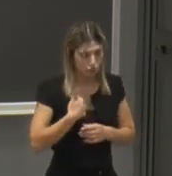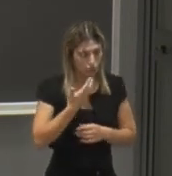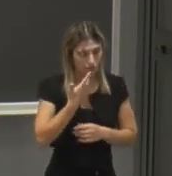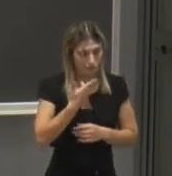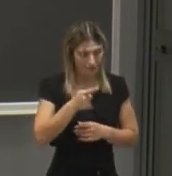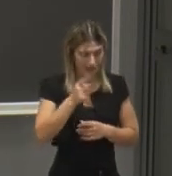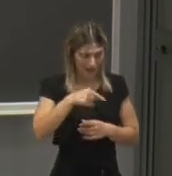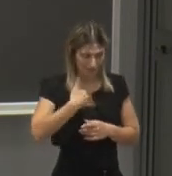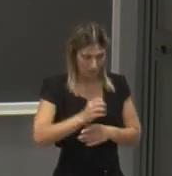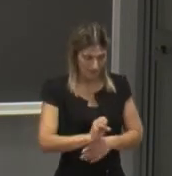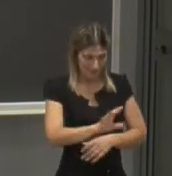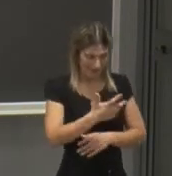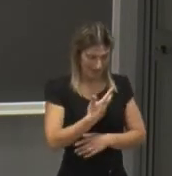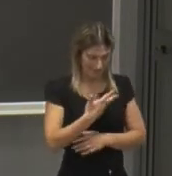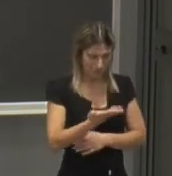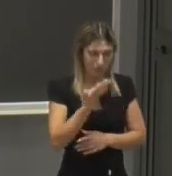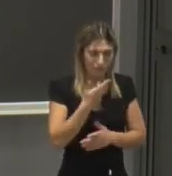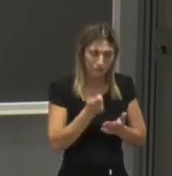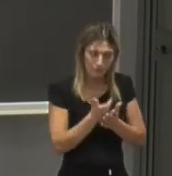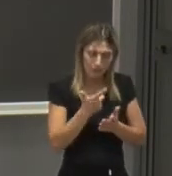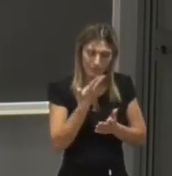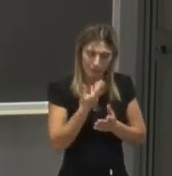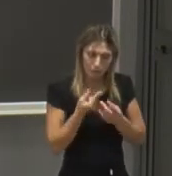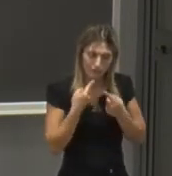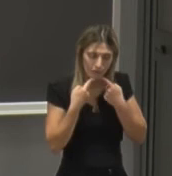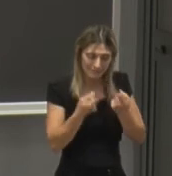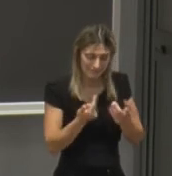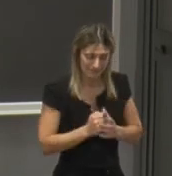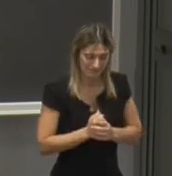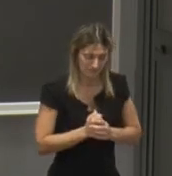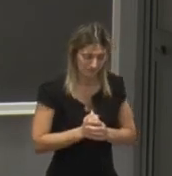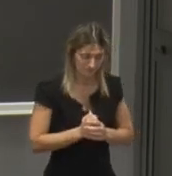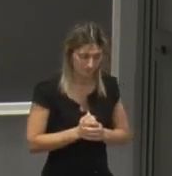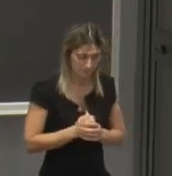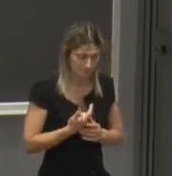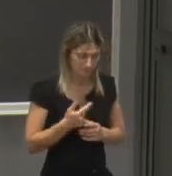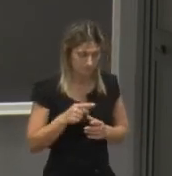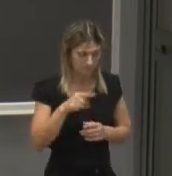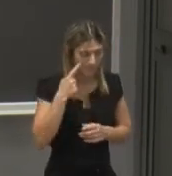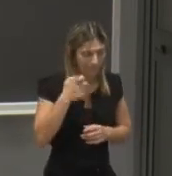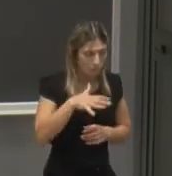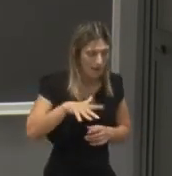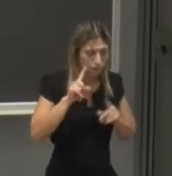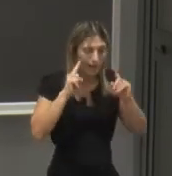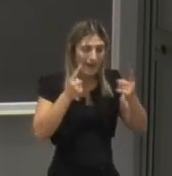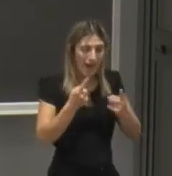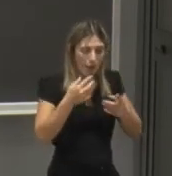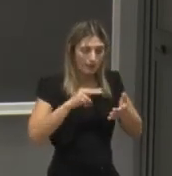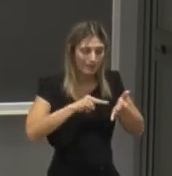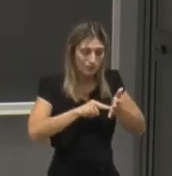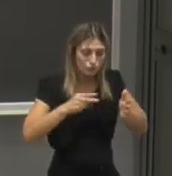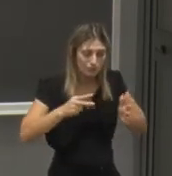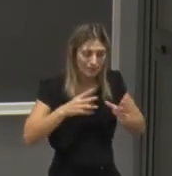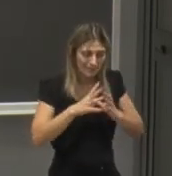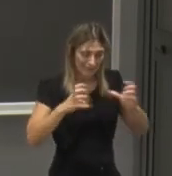questa slide importante per sottolineare il fatto che nell'ambito delle lauree in ingegneria